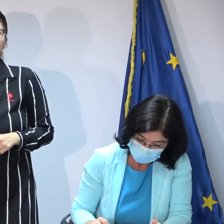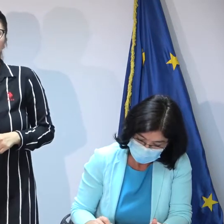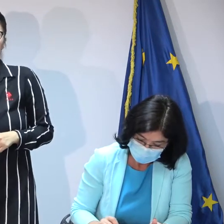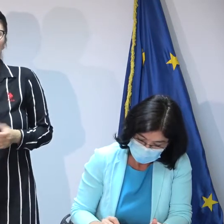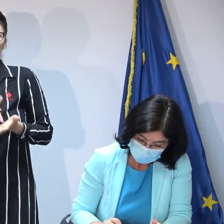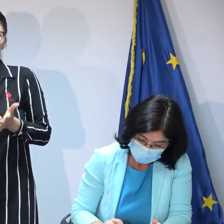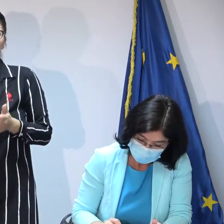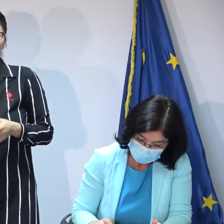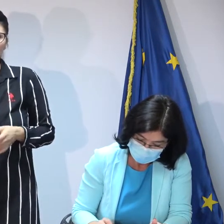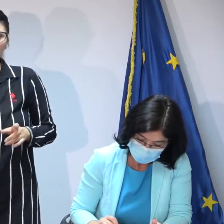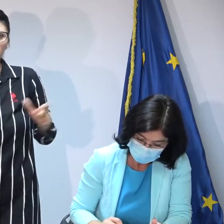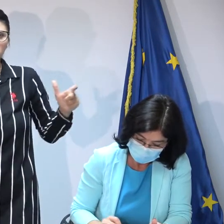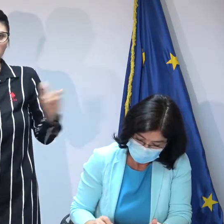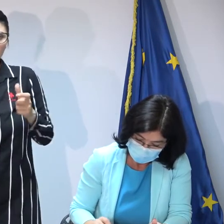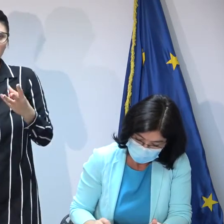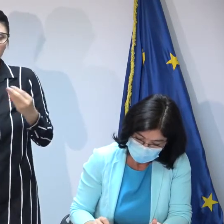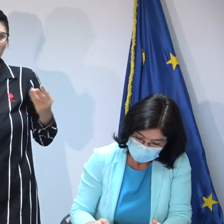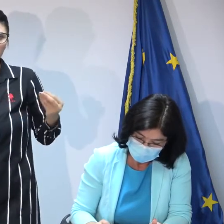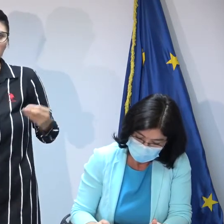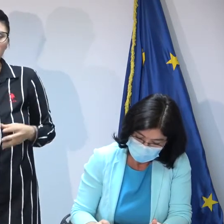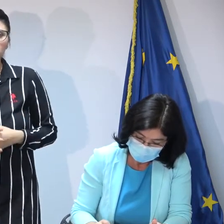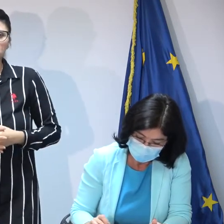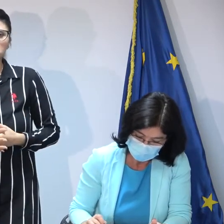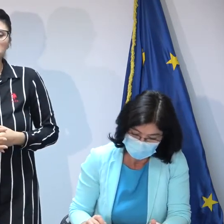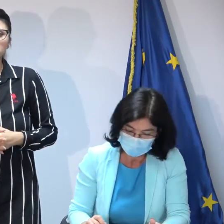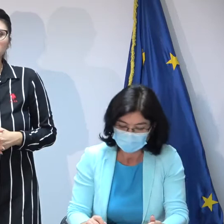urgență, cele două luni au blocat foarte mult acest proces.